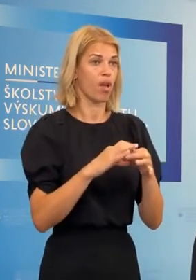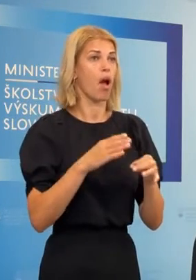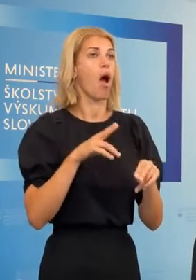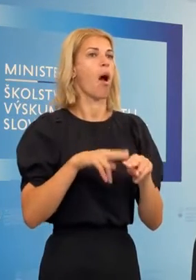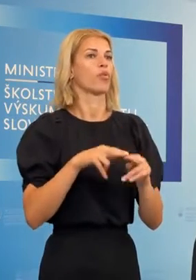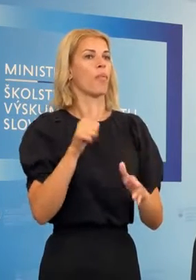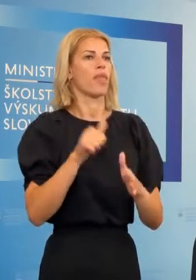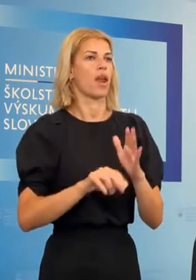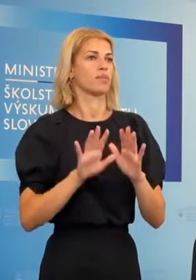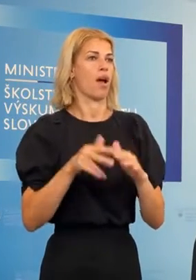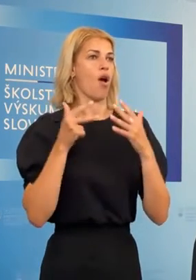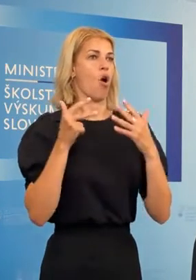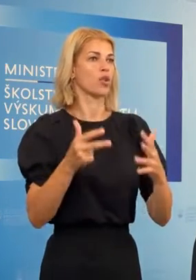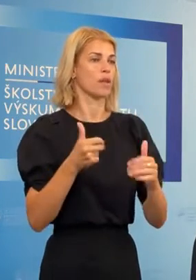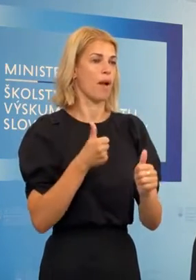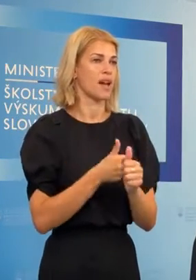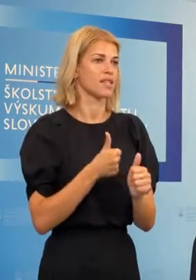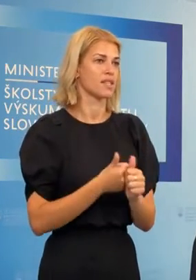asistentov učiteľa.